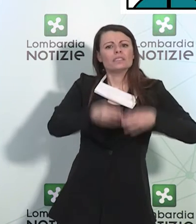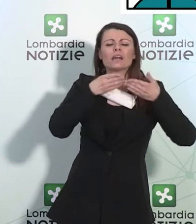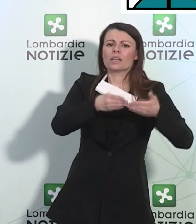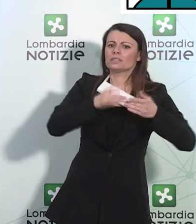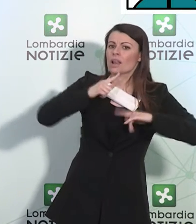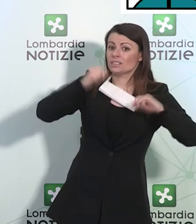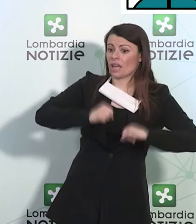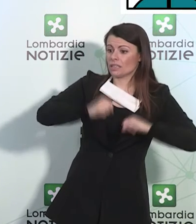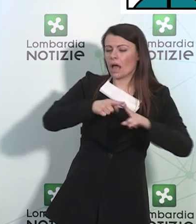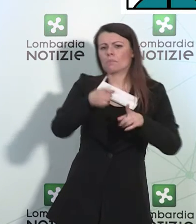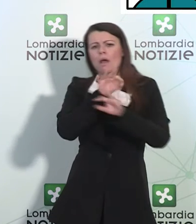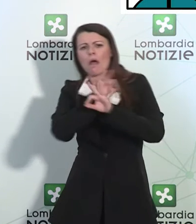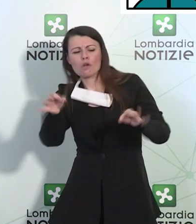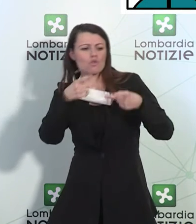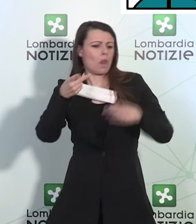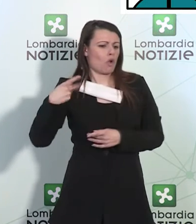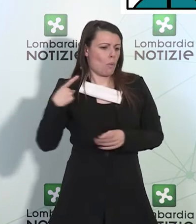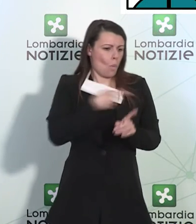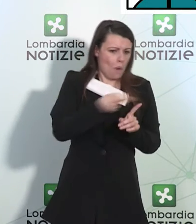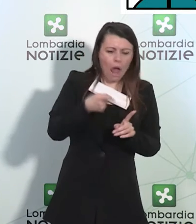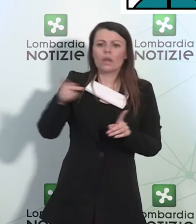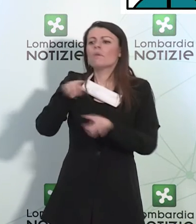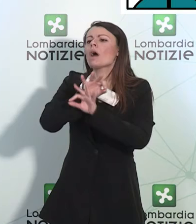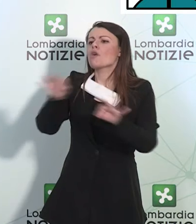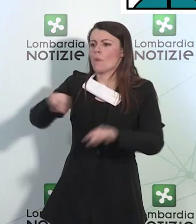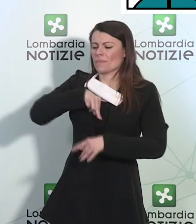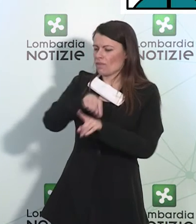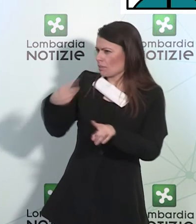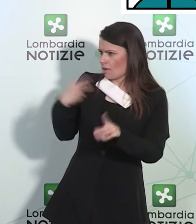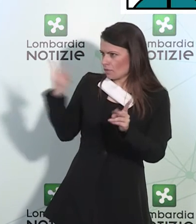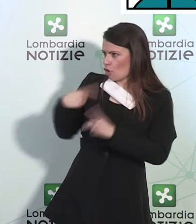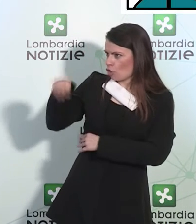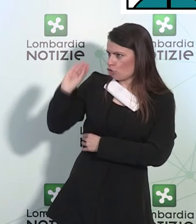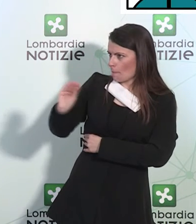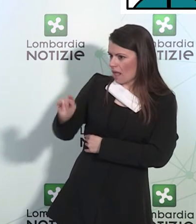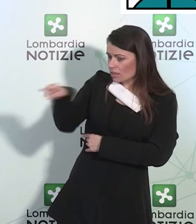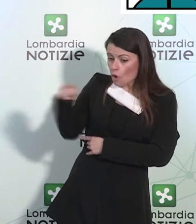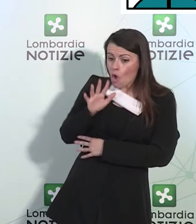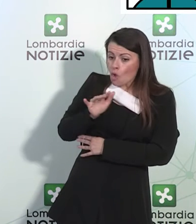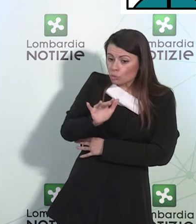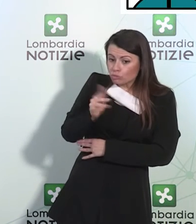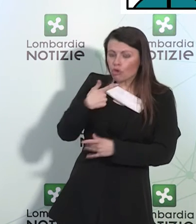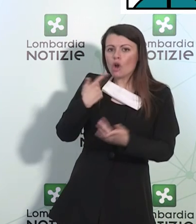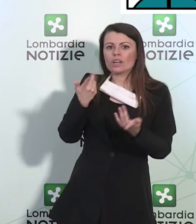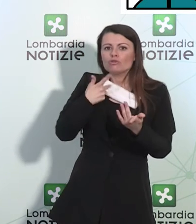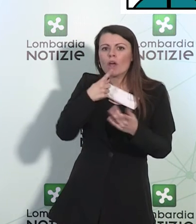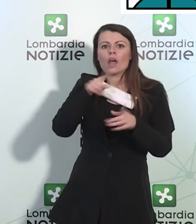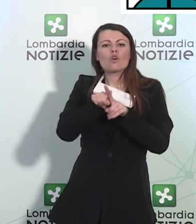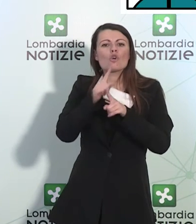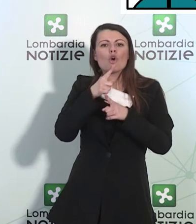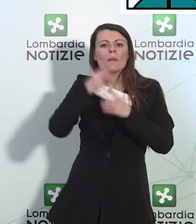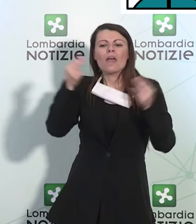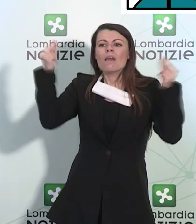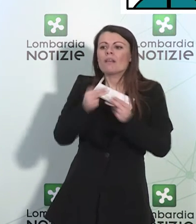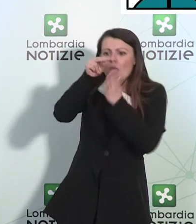alcune comunali, poi sono private. Ma io voglio capire da voi, ma voi ogni giorno lo ricevete un report da loro per capire come sta andando lì